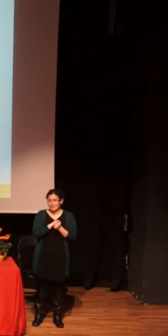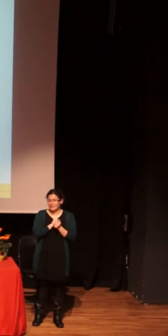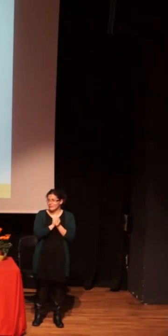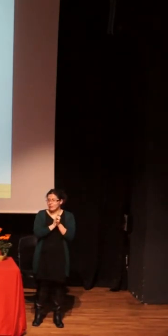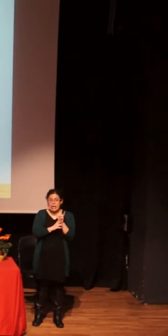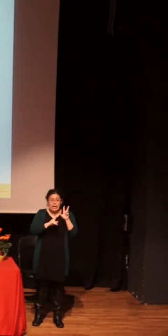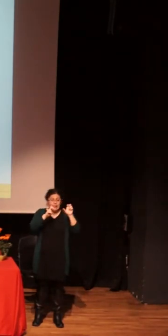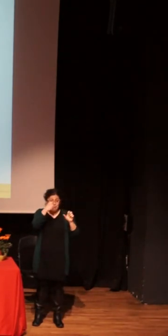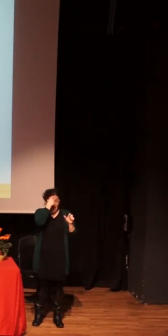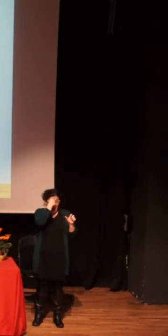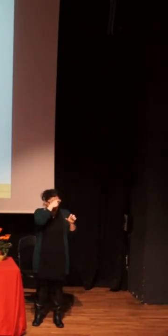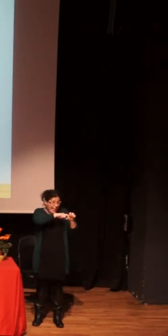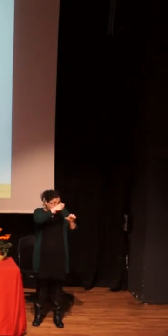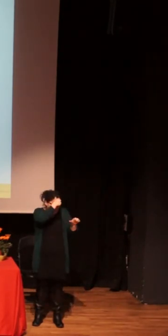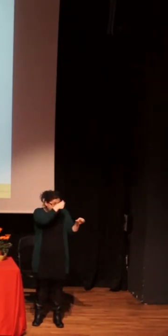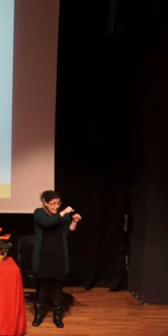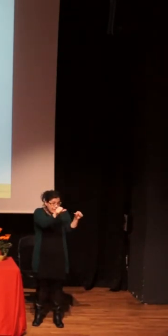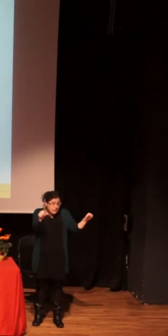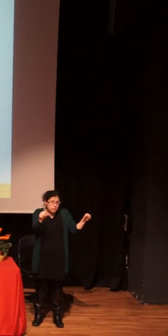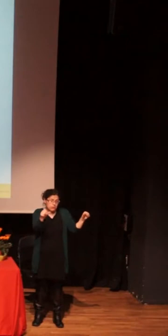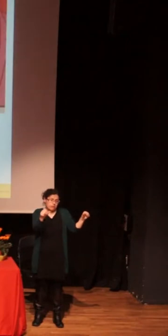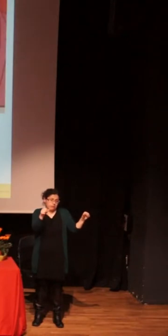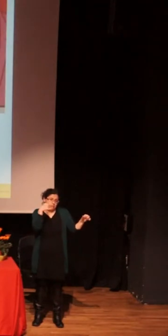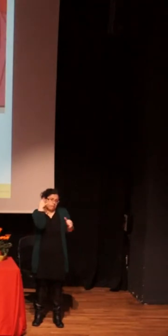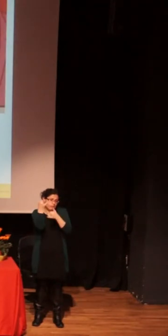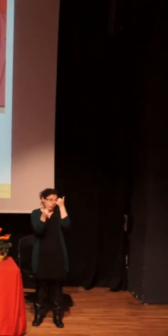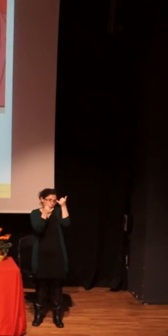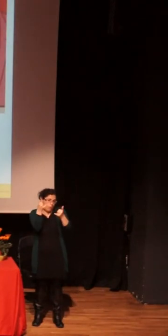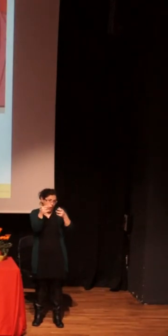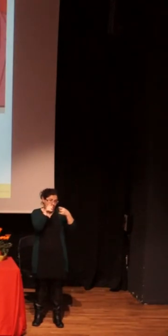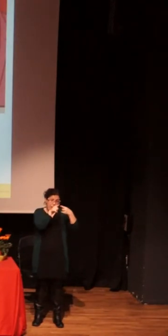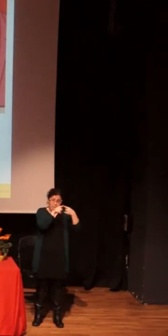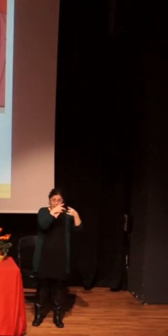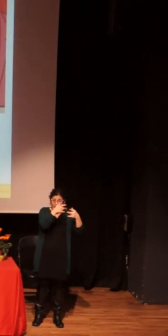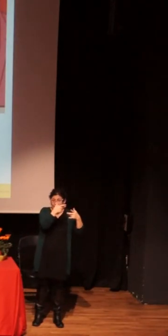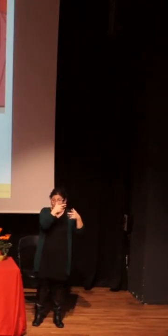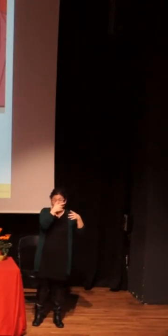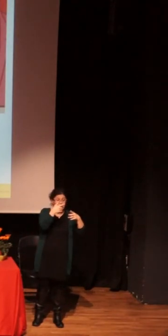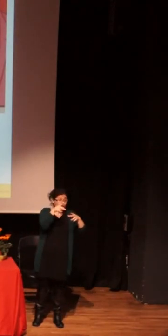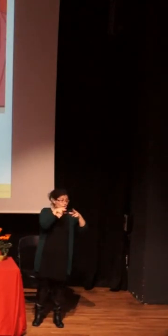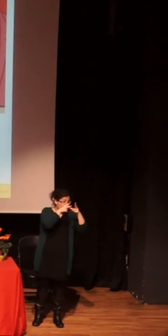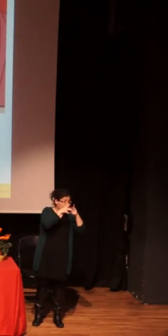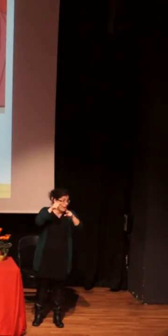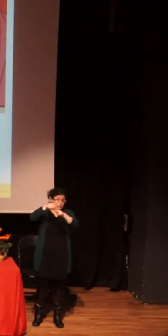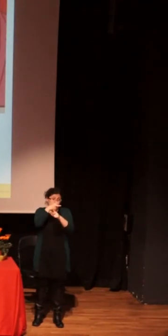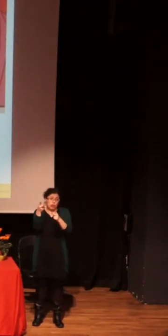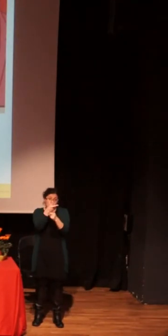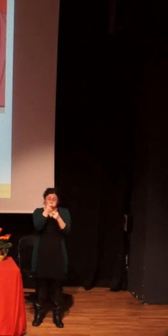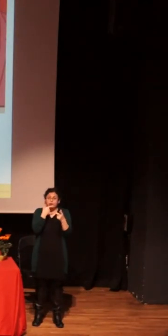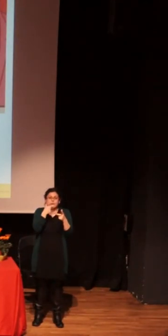estigma es un problema con efectos individuales o sociales, ambos. Es un problema para las personas porque provoca